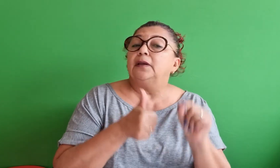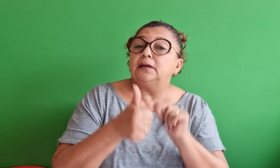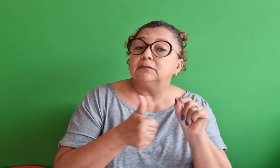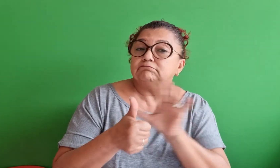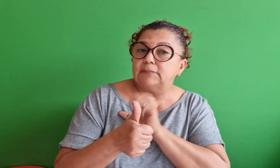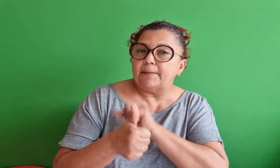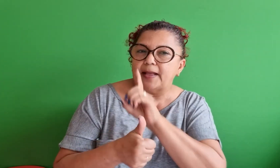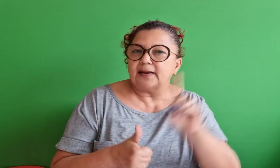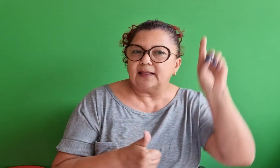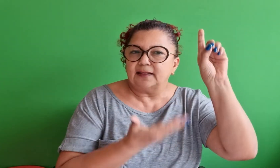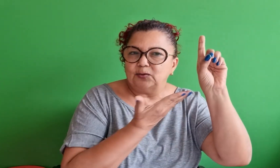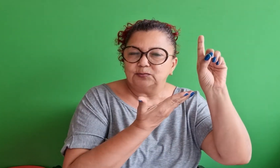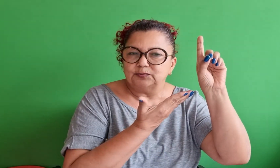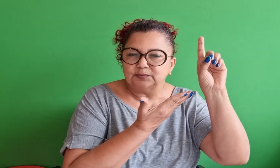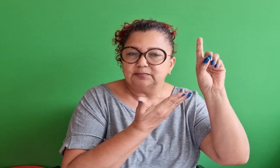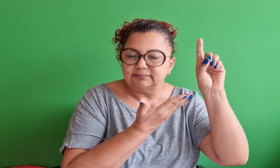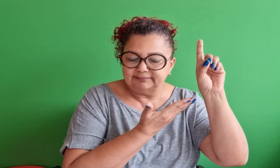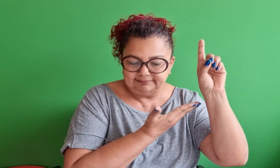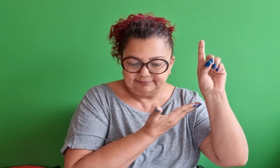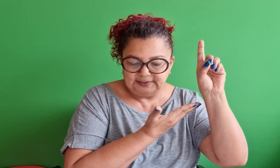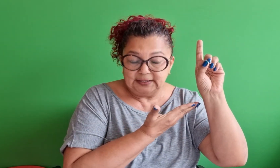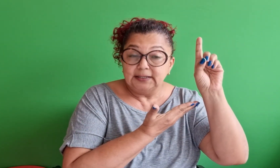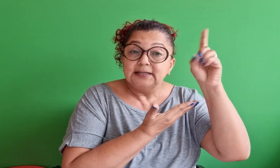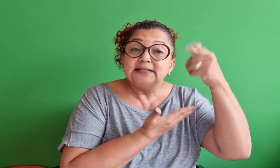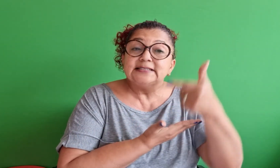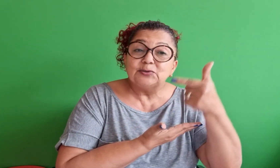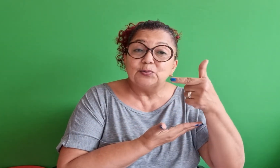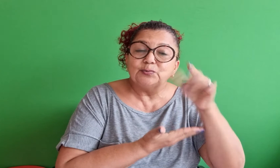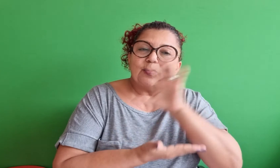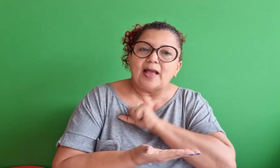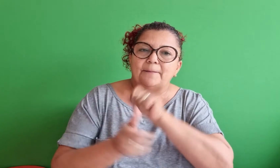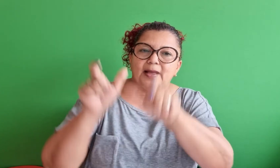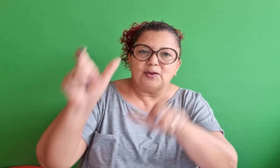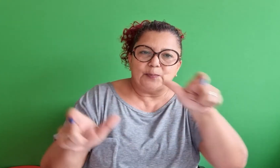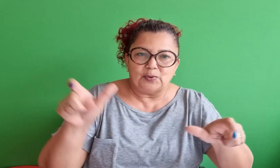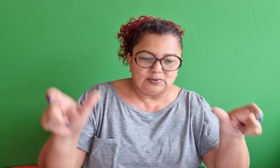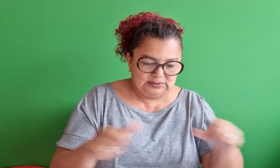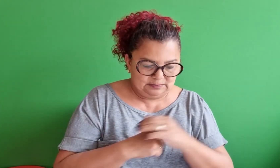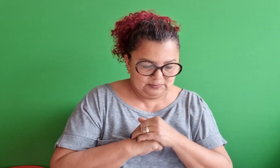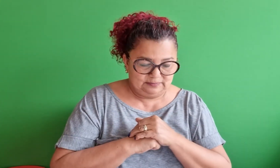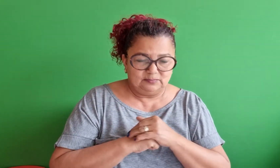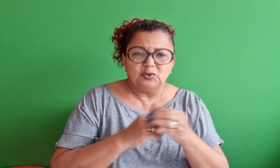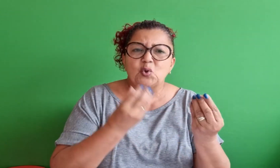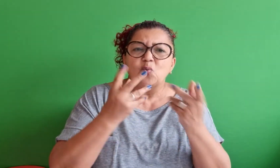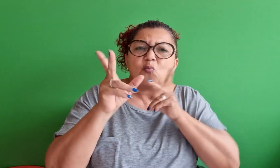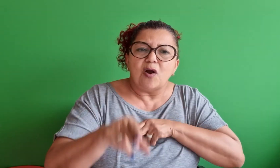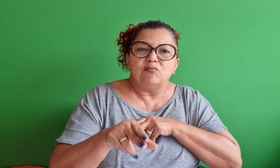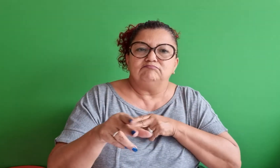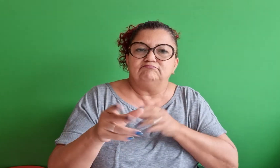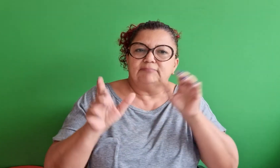o primeiro é amar a Deus e o segundo é amar ao próximo como